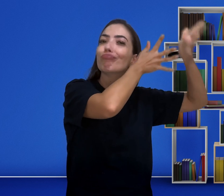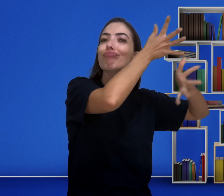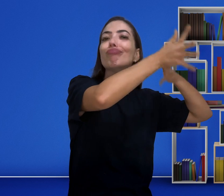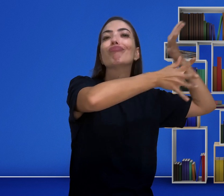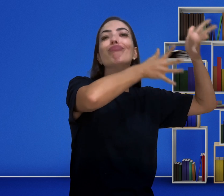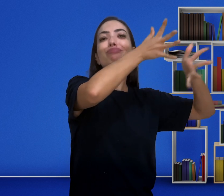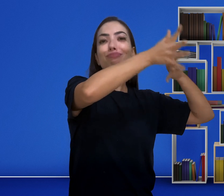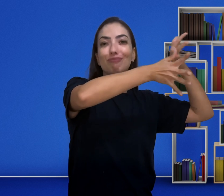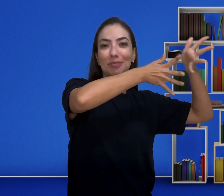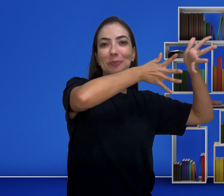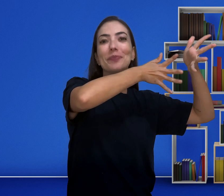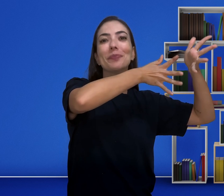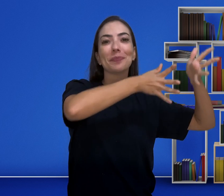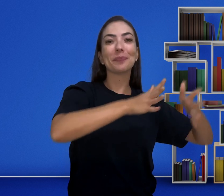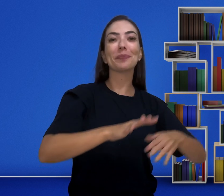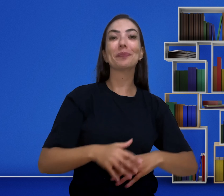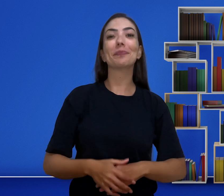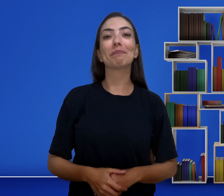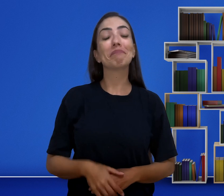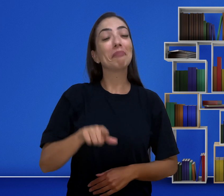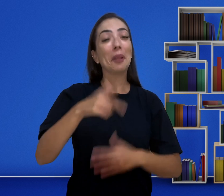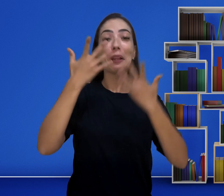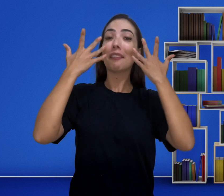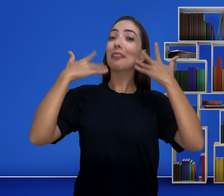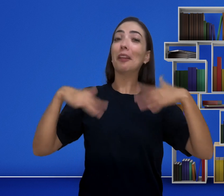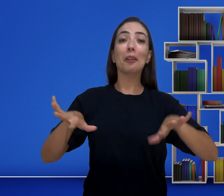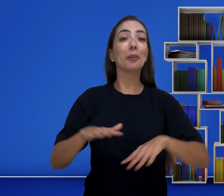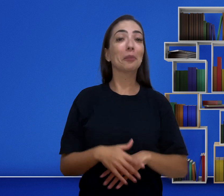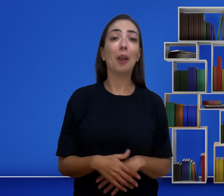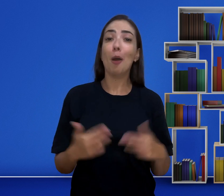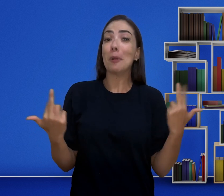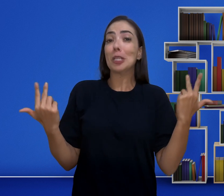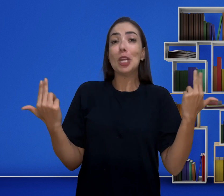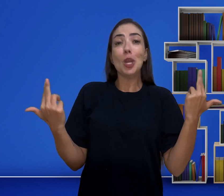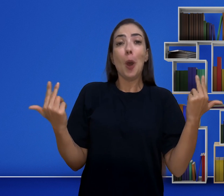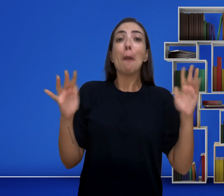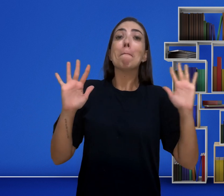visualidade. E da sinalização. É algo natural.